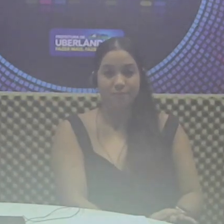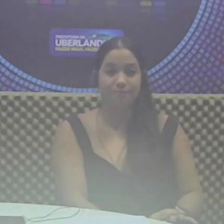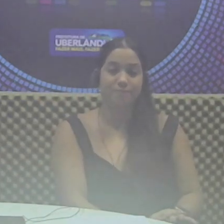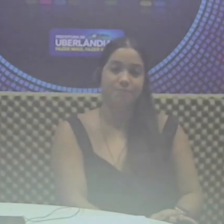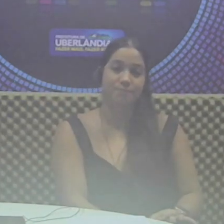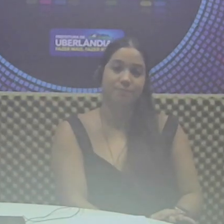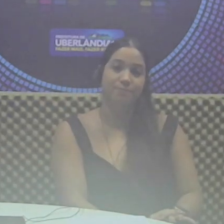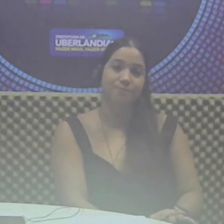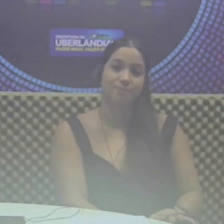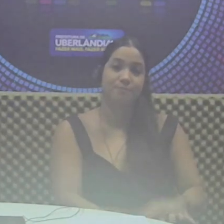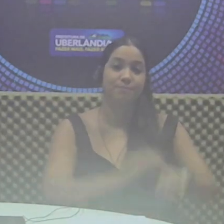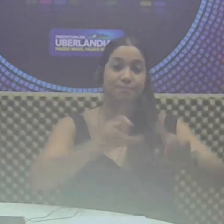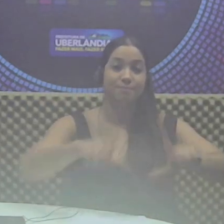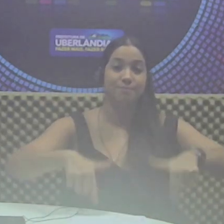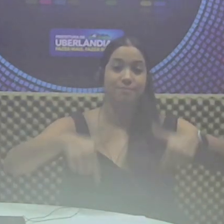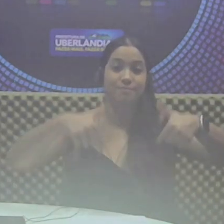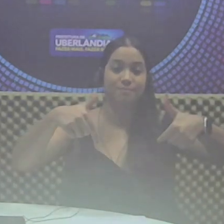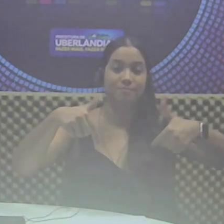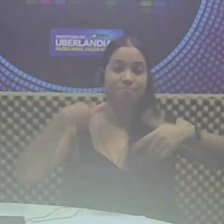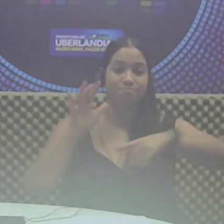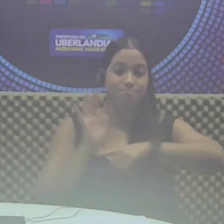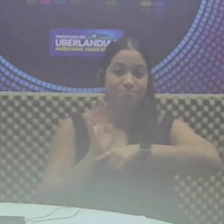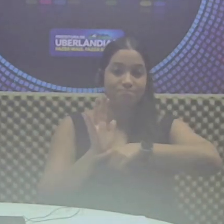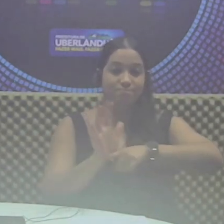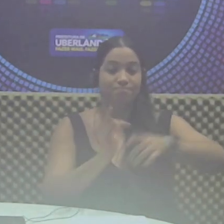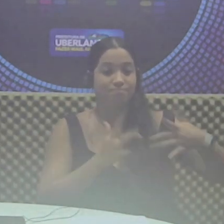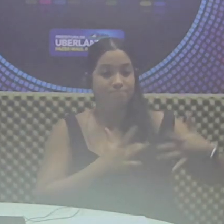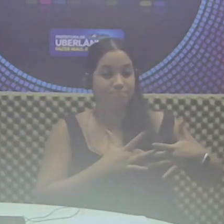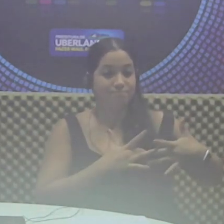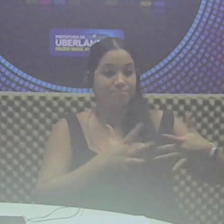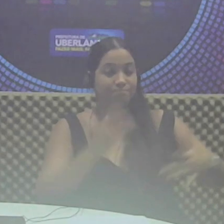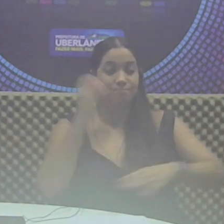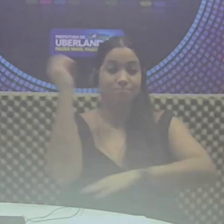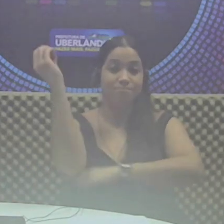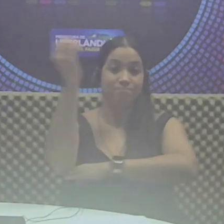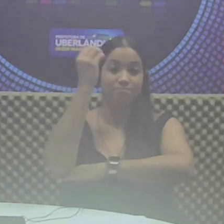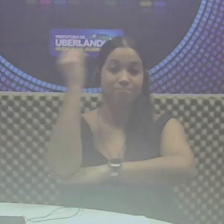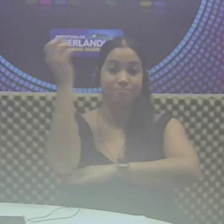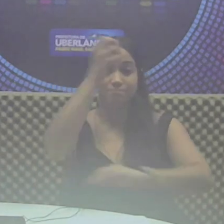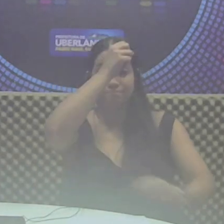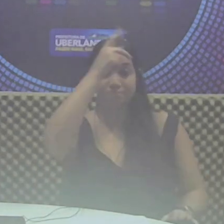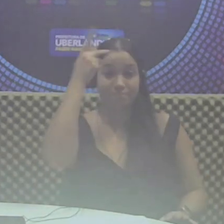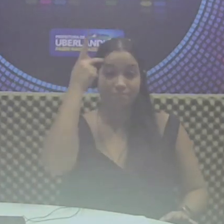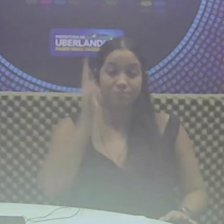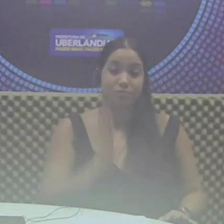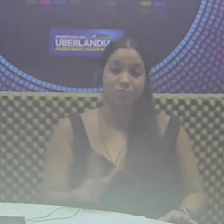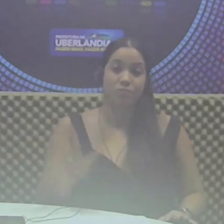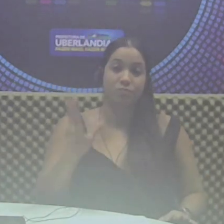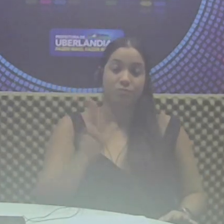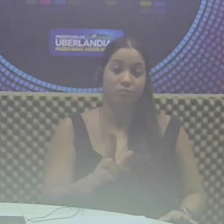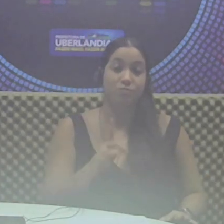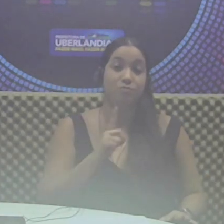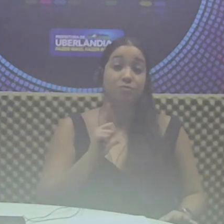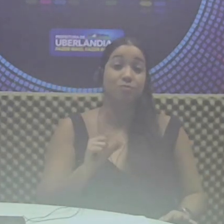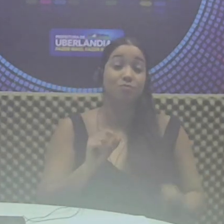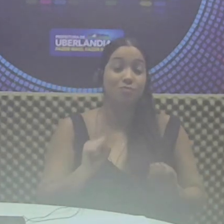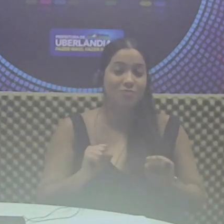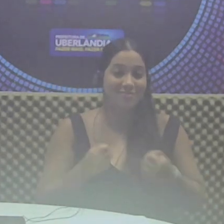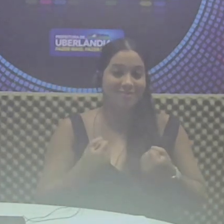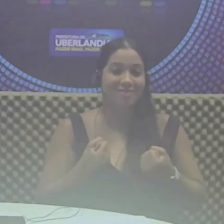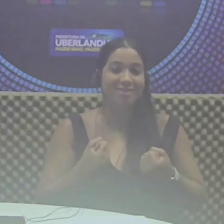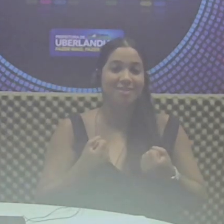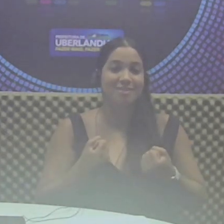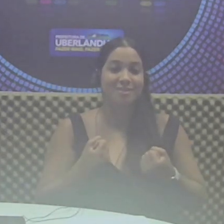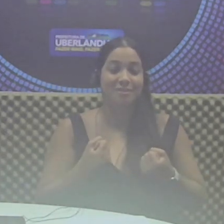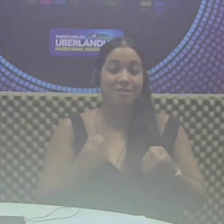A ação de Solidariedade Ajude o Rio Grande do Sul, da Prefeitura de Uberlândia, vai contar com um reforço. O